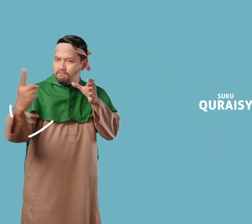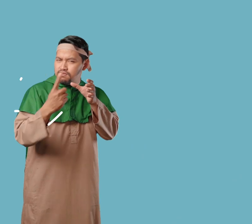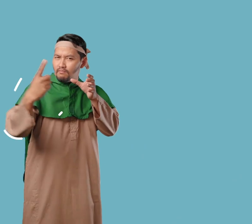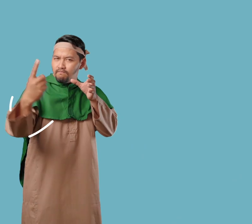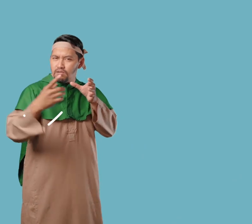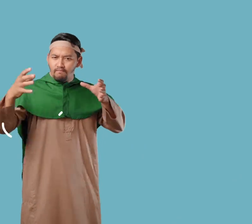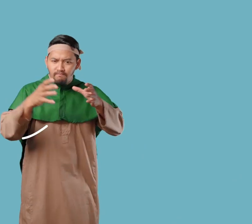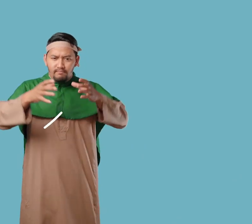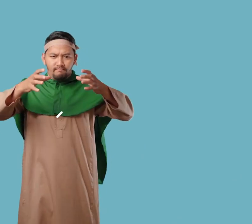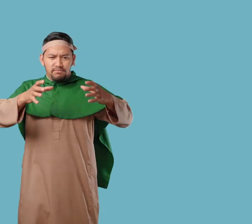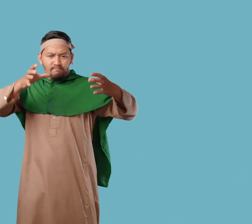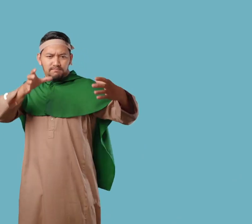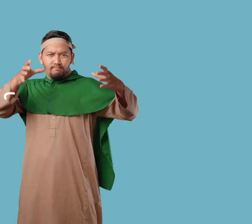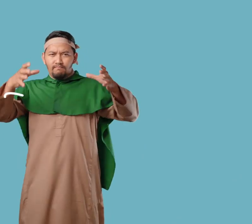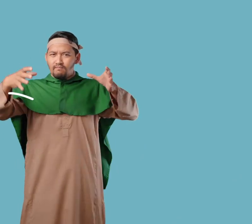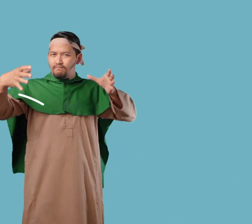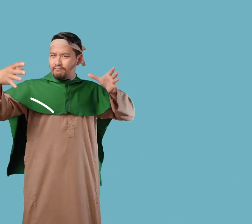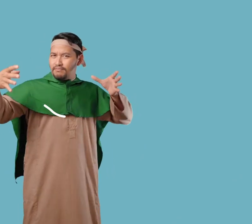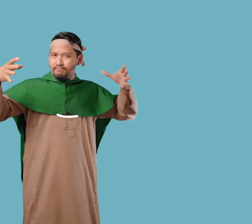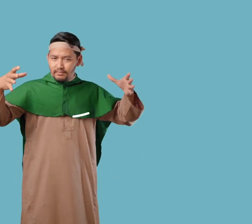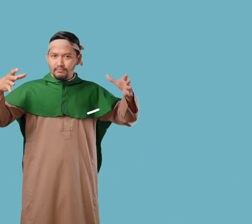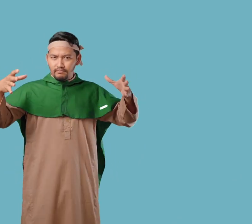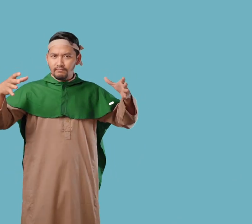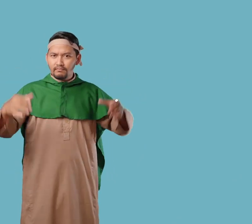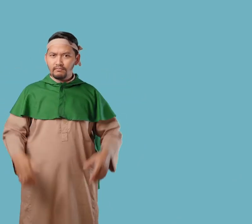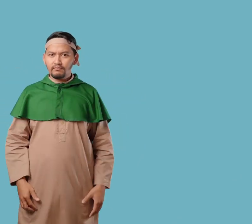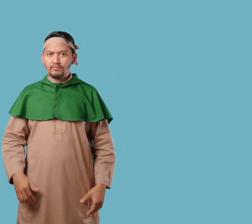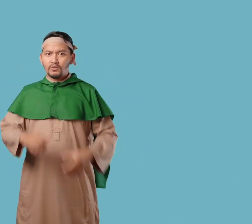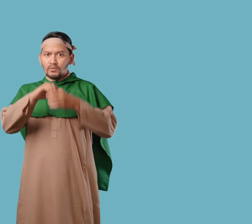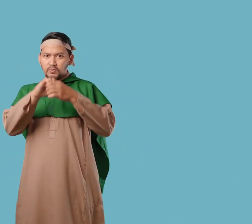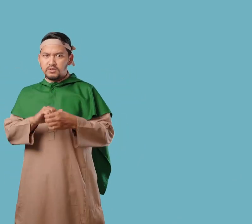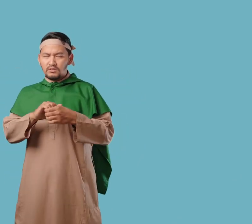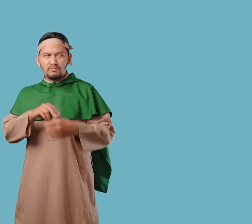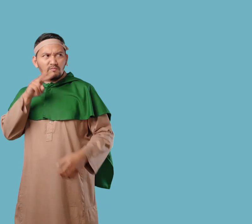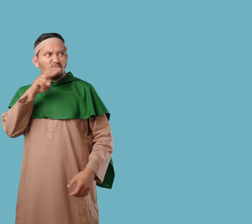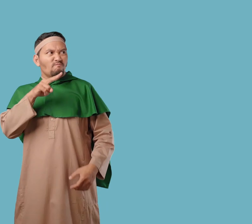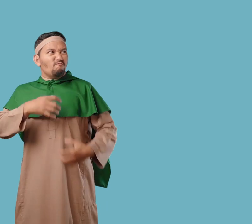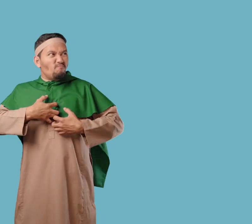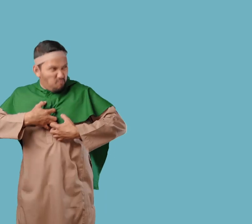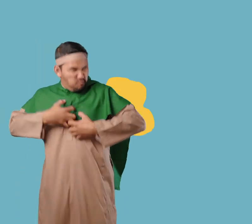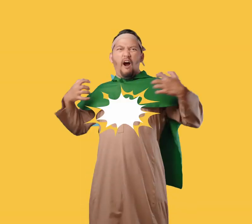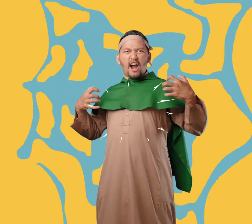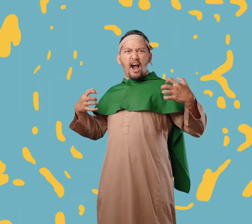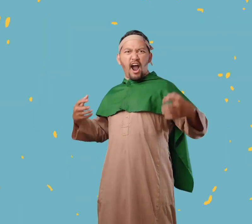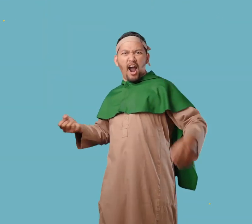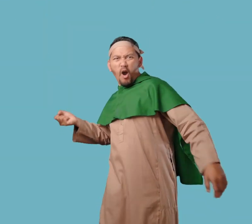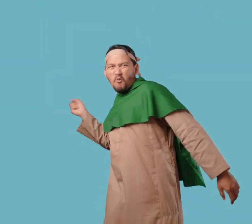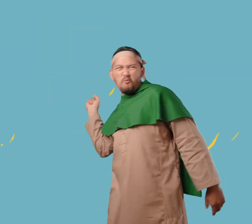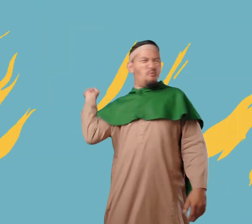pengikutnya sudah semakin banyak Mereka mulai marah Lalu berusaha menghalang-halangi dakwah beliau